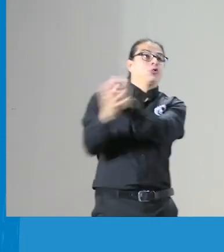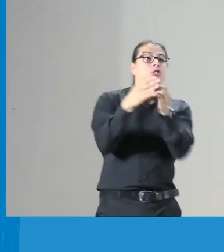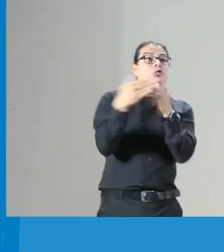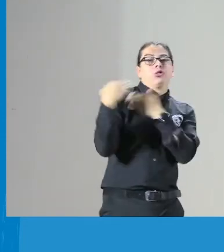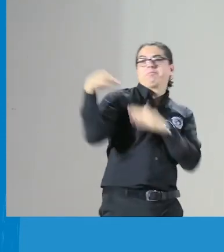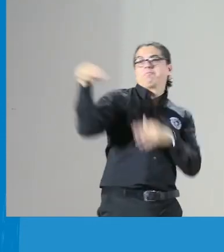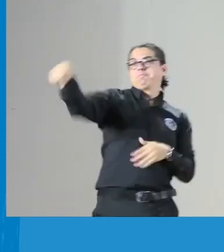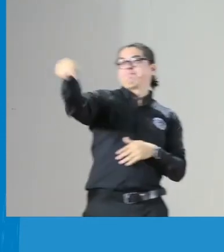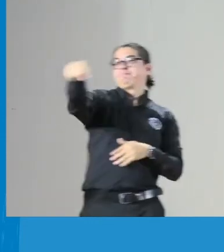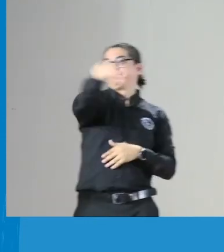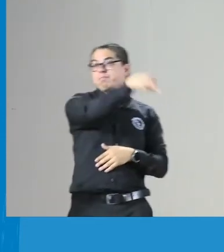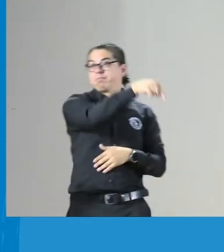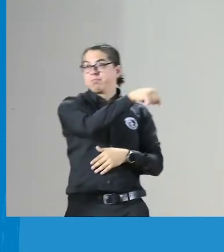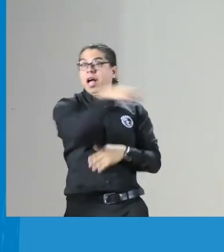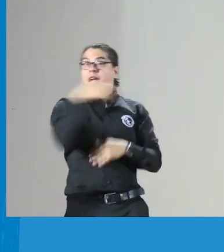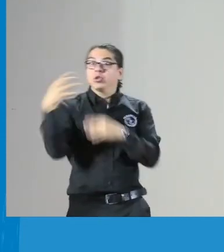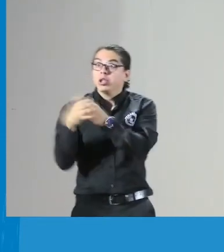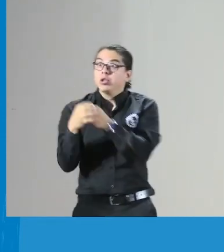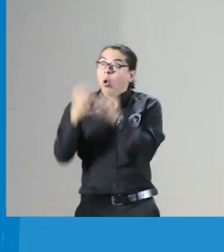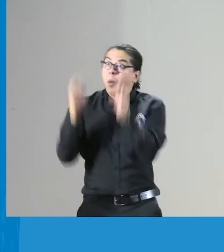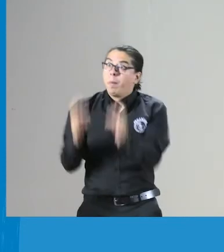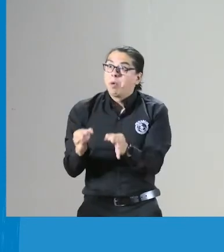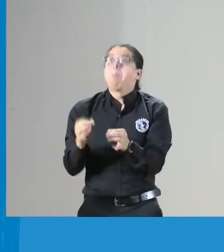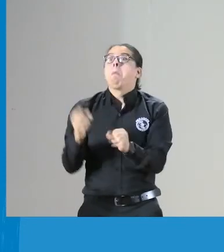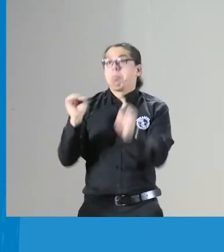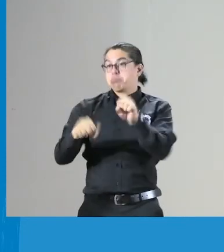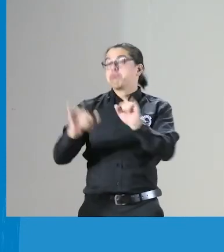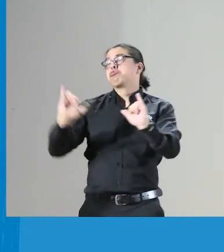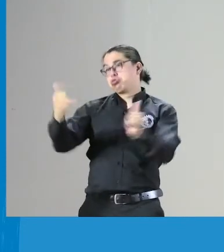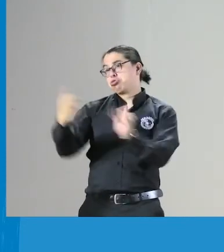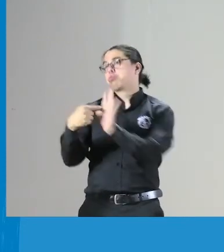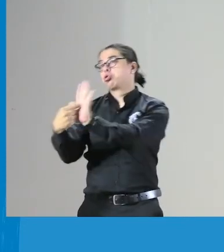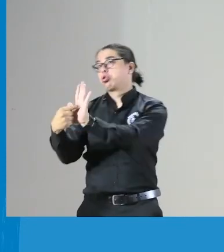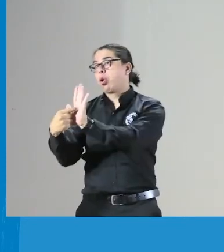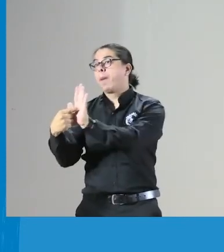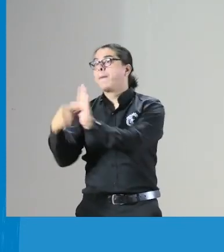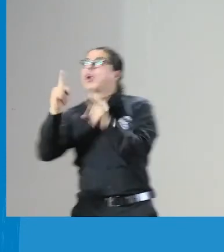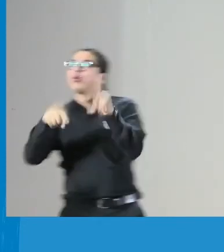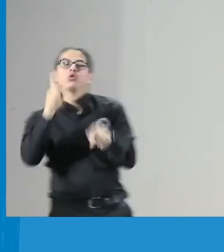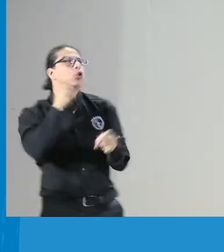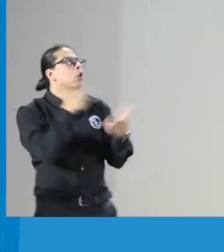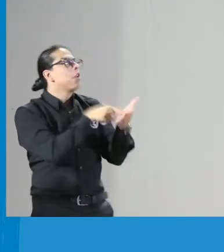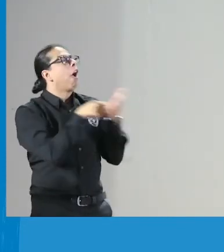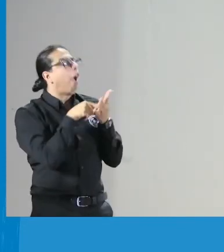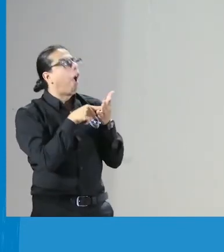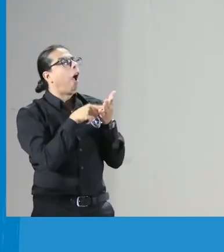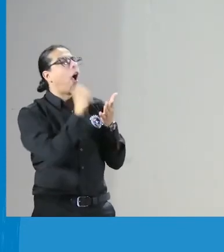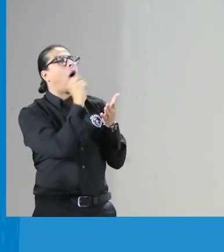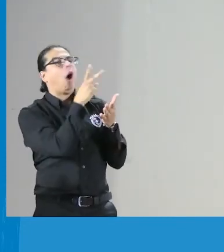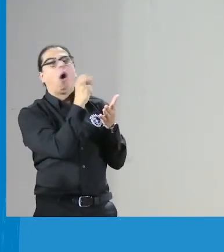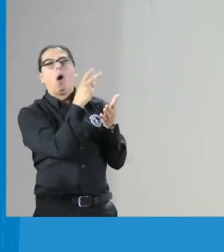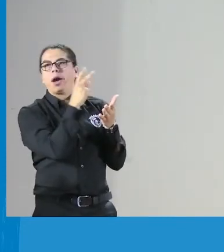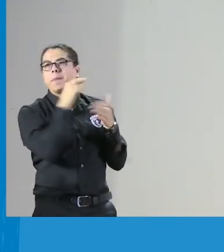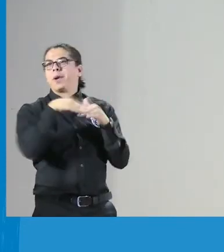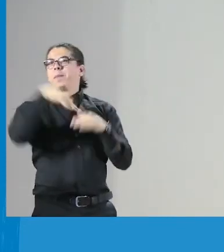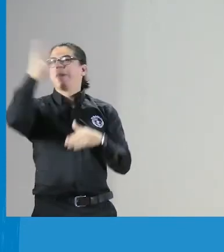responsables de replicar esta información pero si las asociaciones lo hicieron o no lo hicieron algunos sí lo hicieron algunos